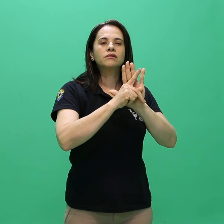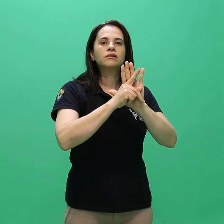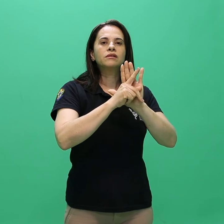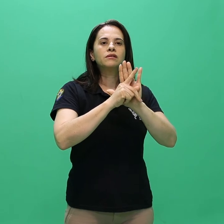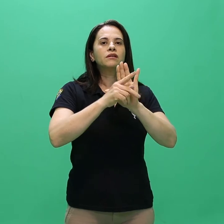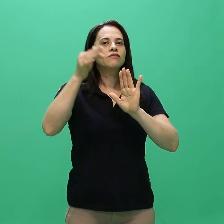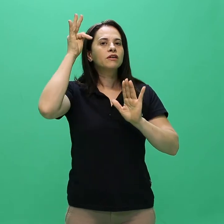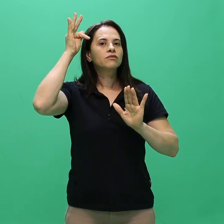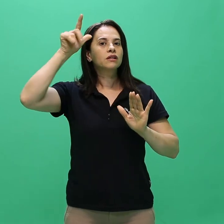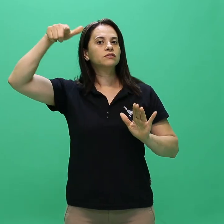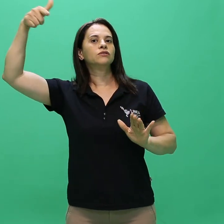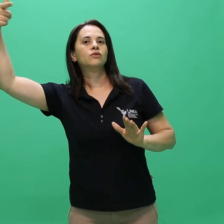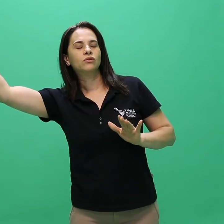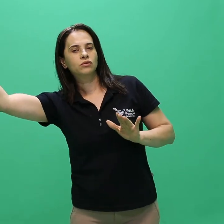documentos solicitados.